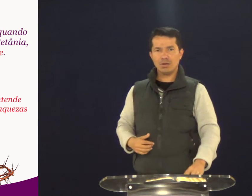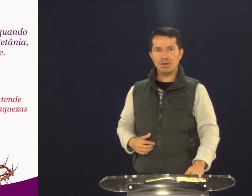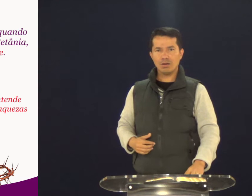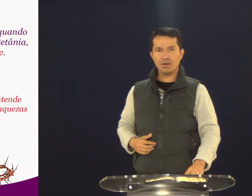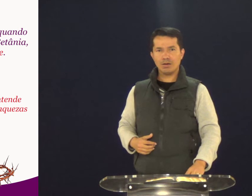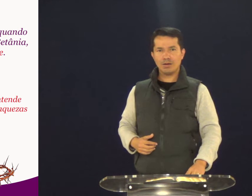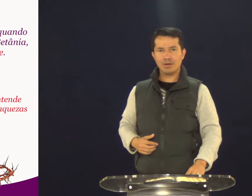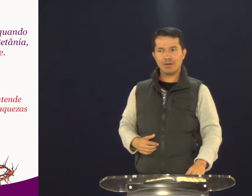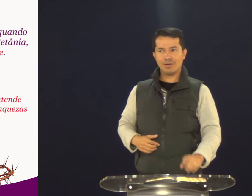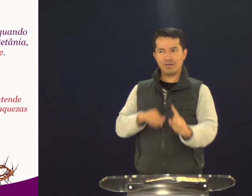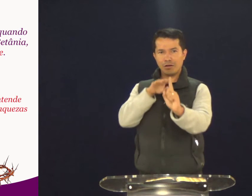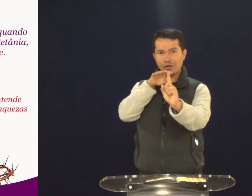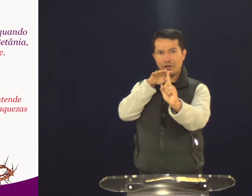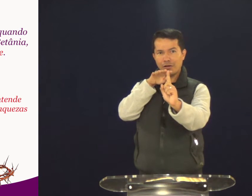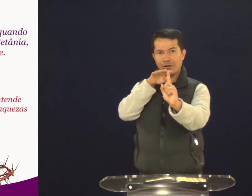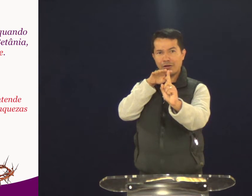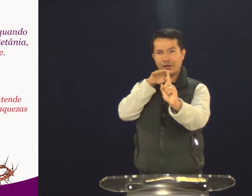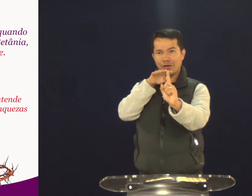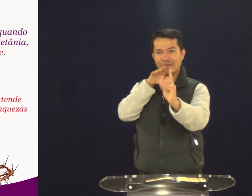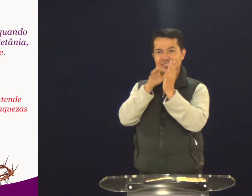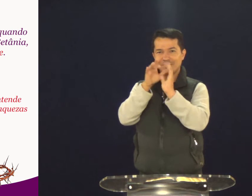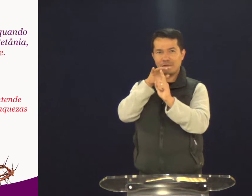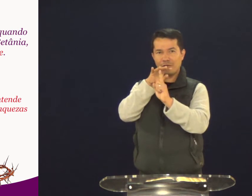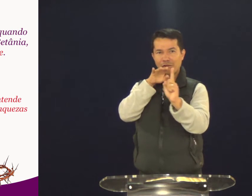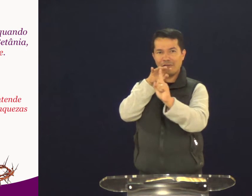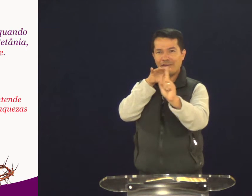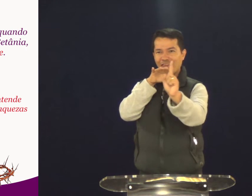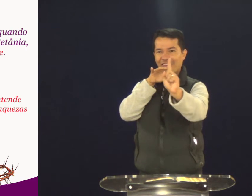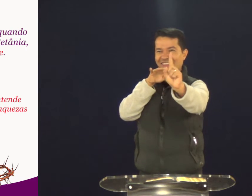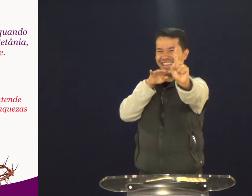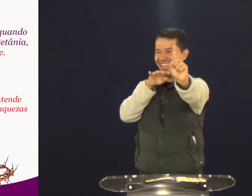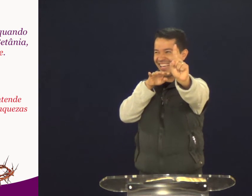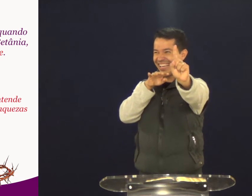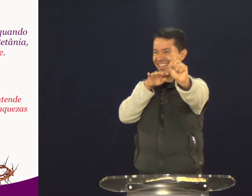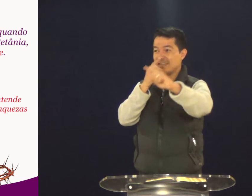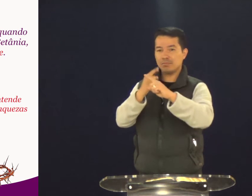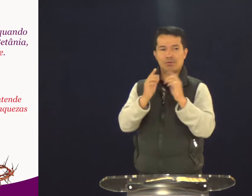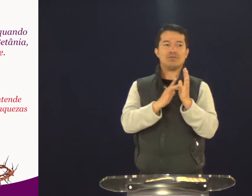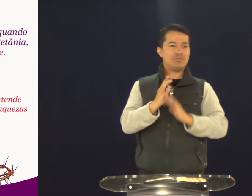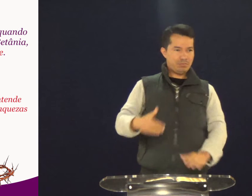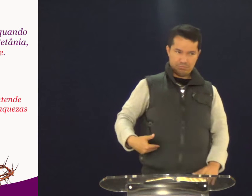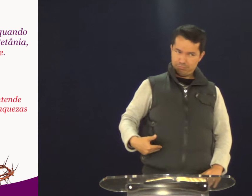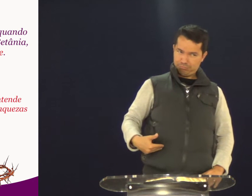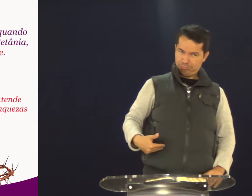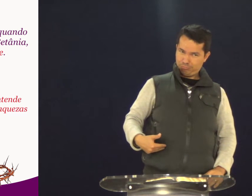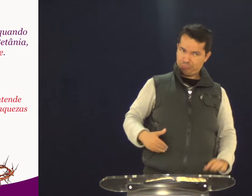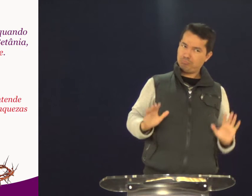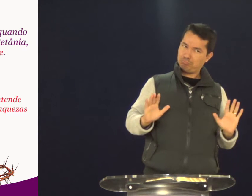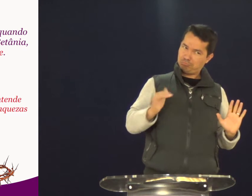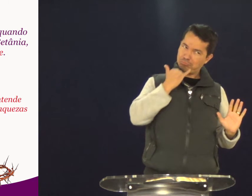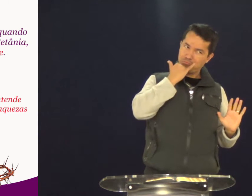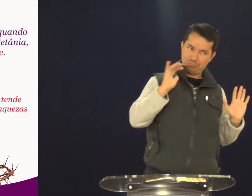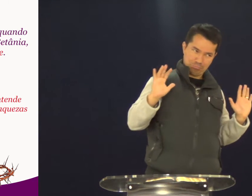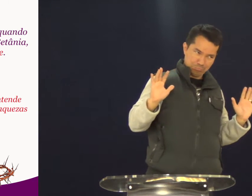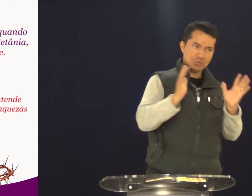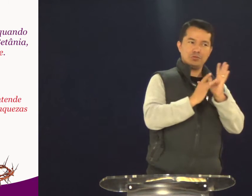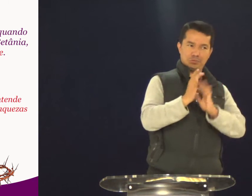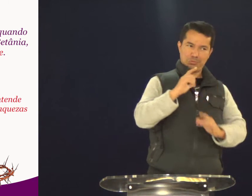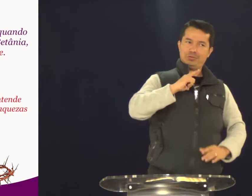Acho que os discípulos pensam. Ô, louco. Ficam ali olhando. Vendo Jesus correr. Porque Jesus estava com fome. Desculpa